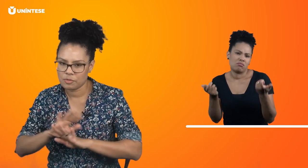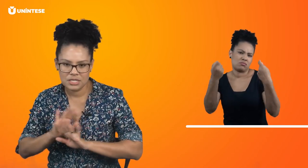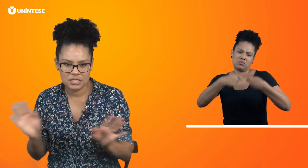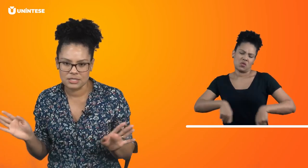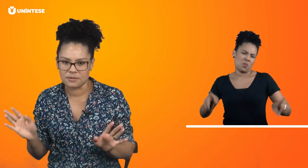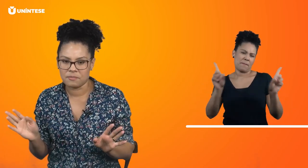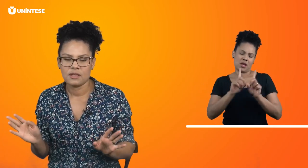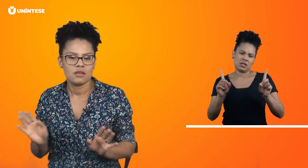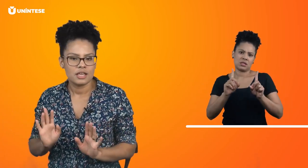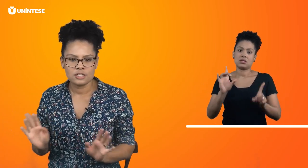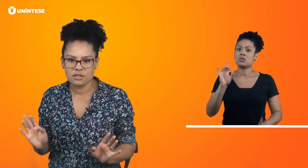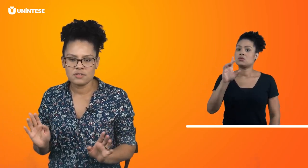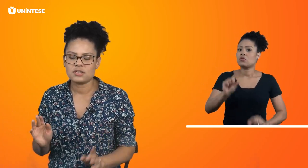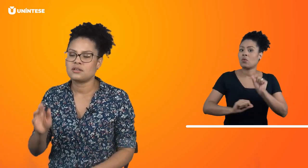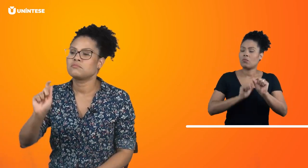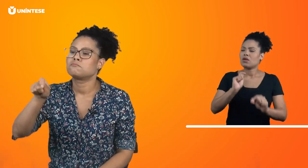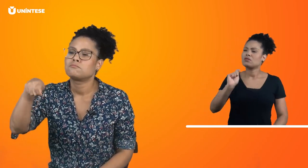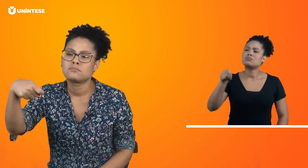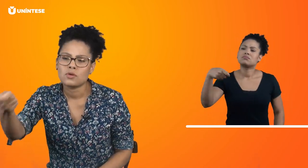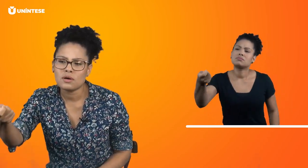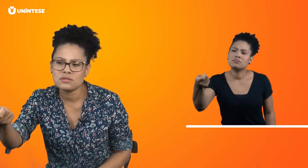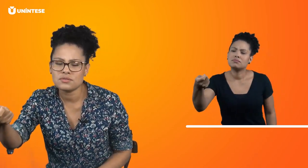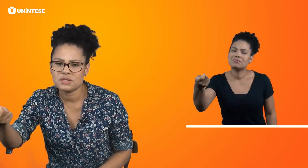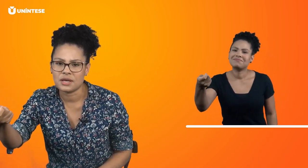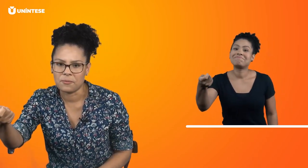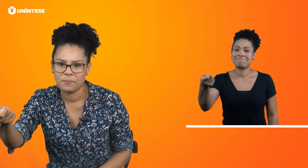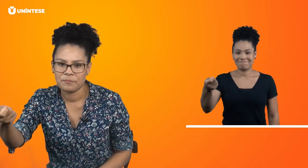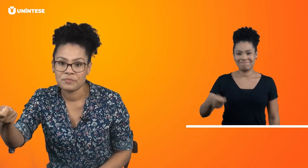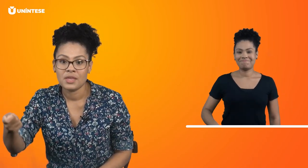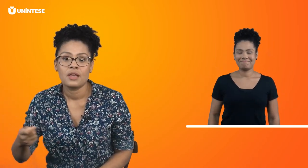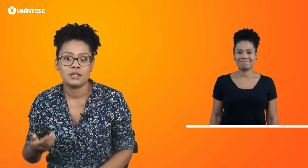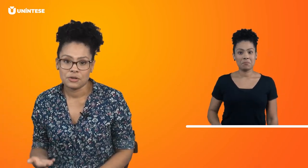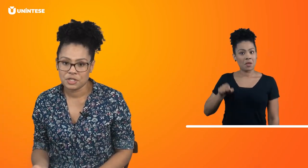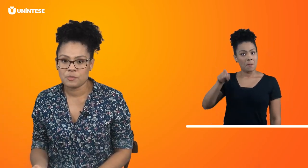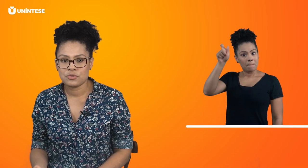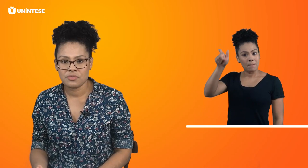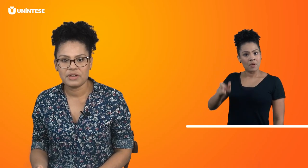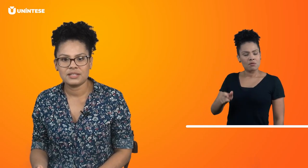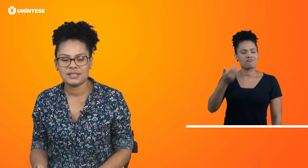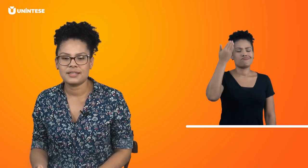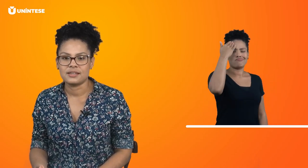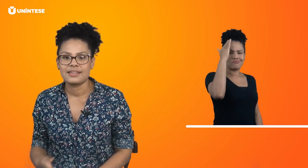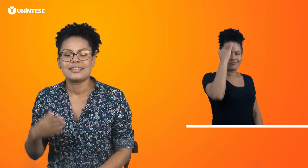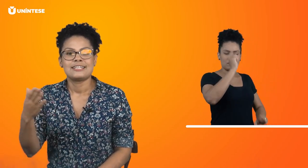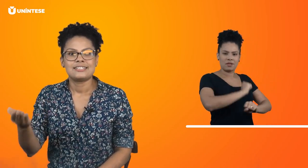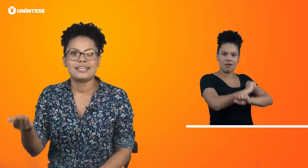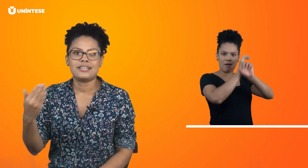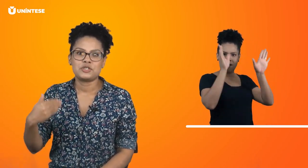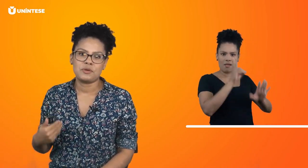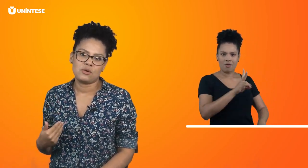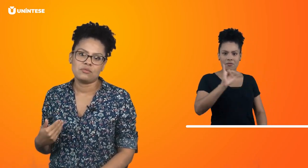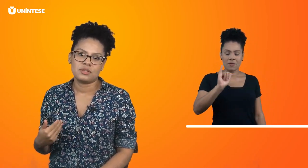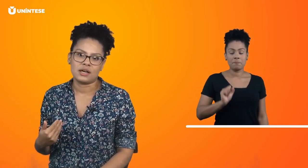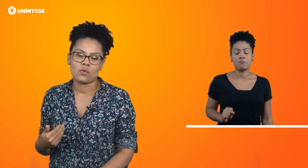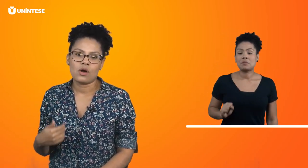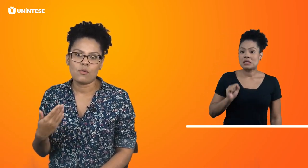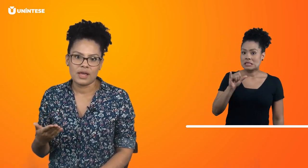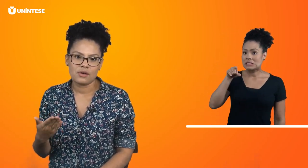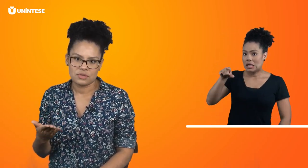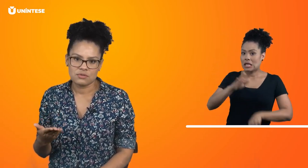precisa. É só você qual o seu sinal. E a outra pessoa vai entender. Se eles perguntar qual é o seu